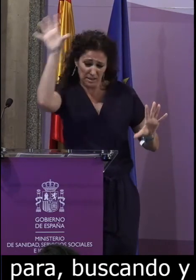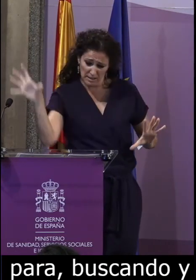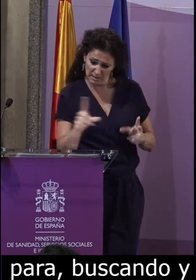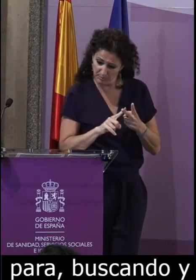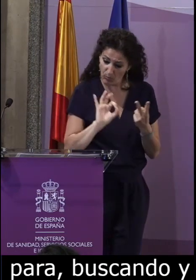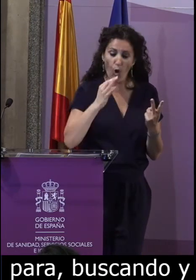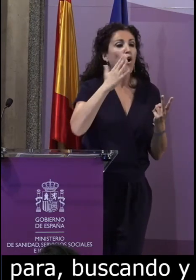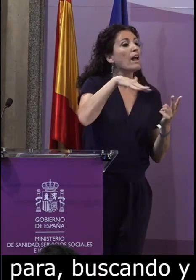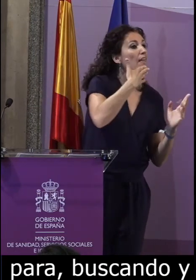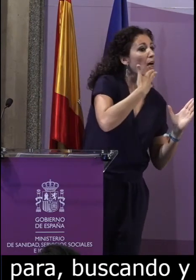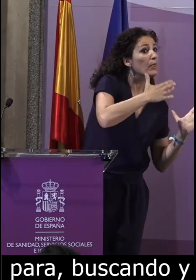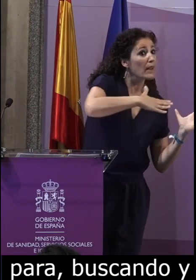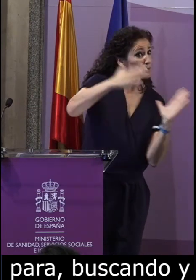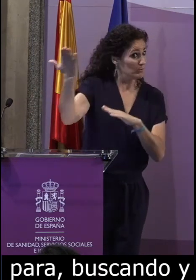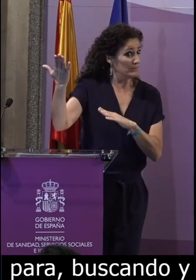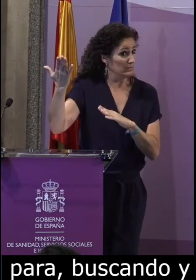geográficas,